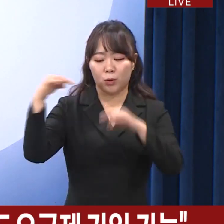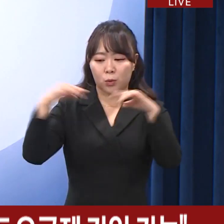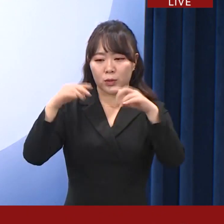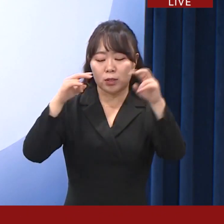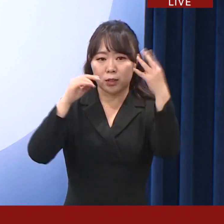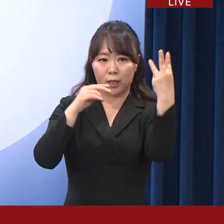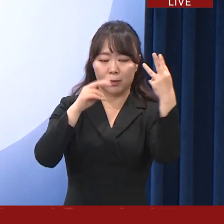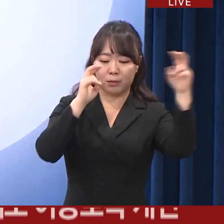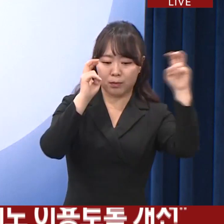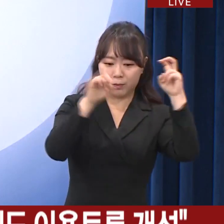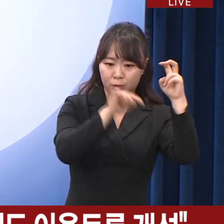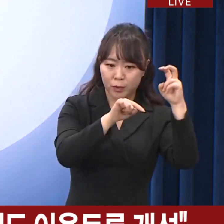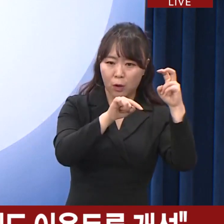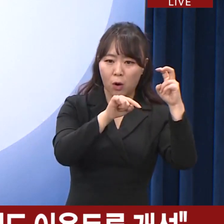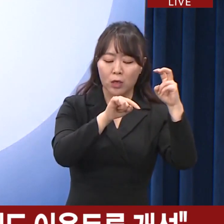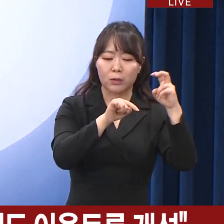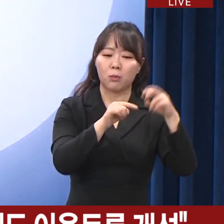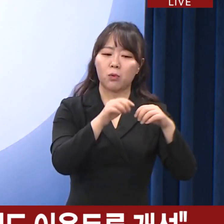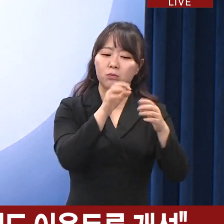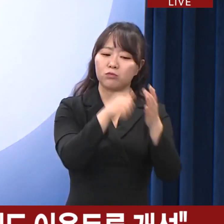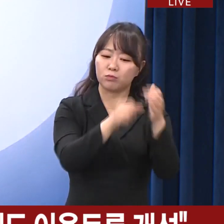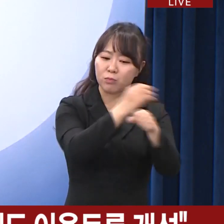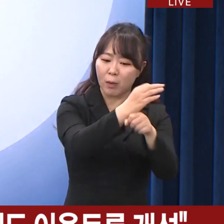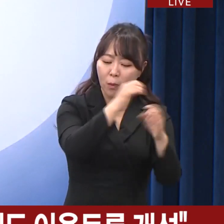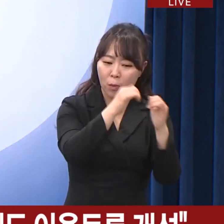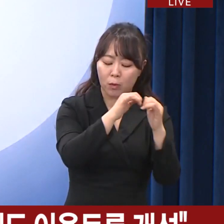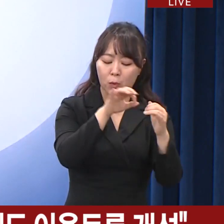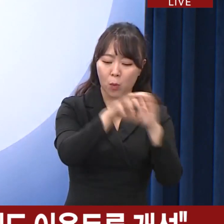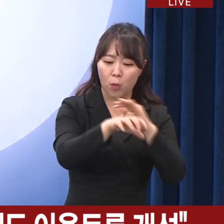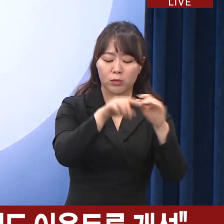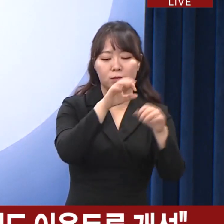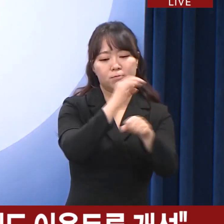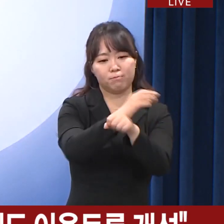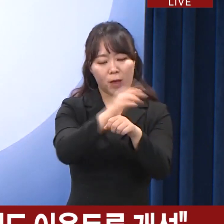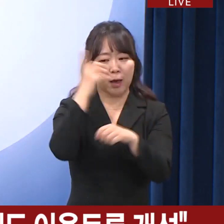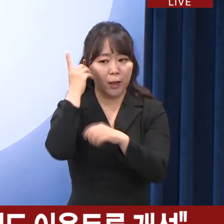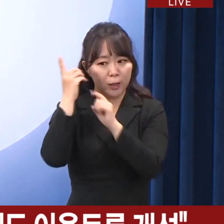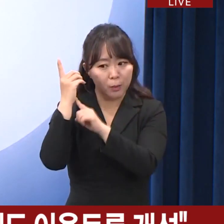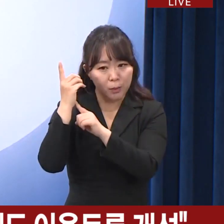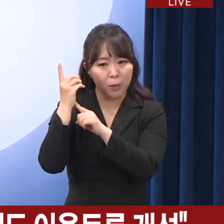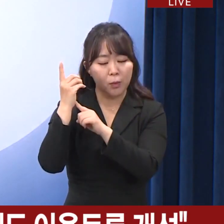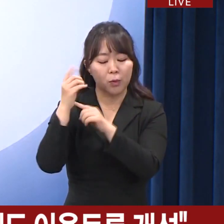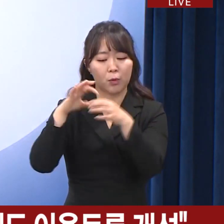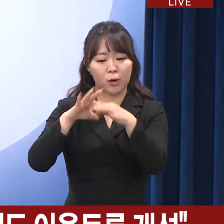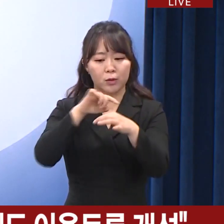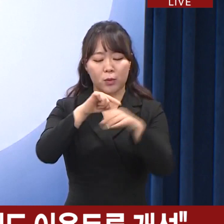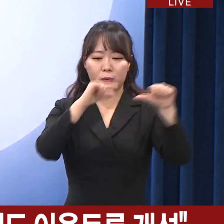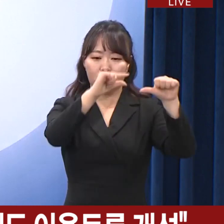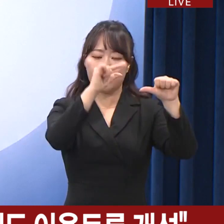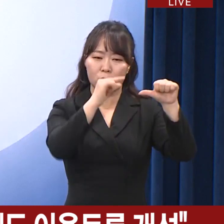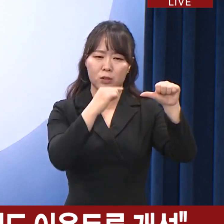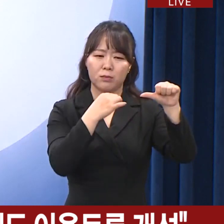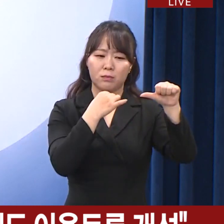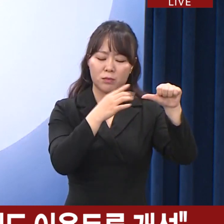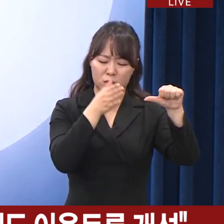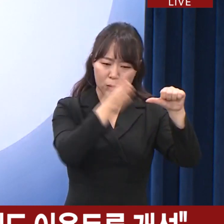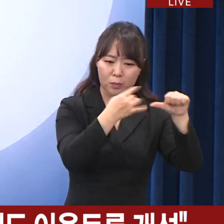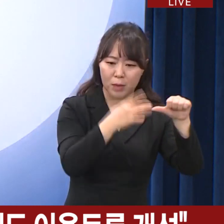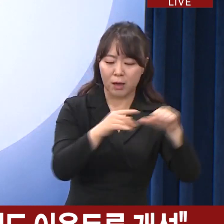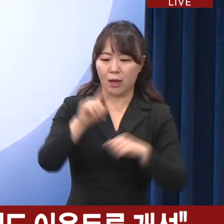3사는 통신사 대리점 등을 통해 구매한 5G 단말로는 5G 요금제만